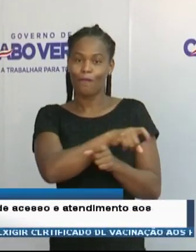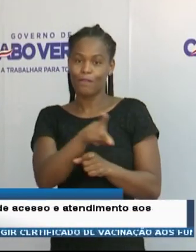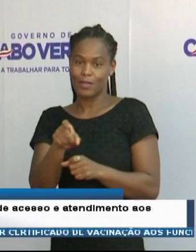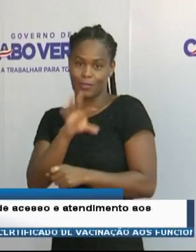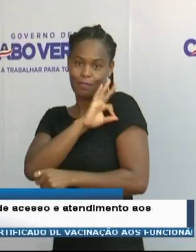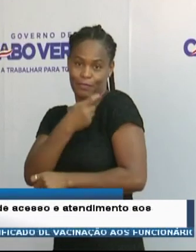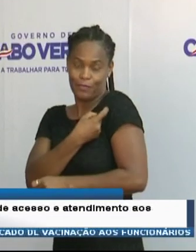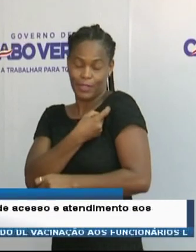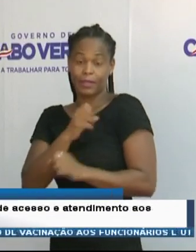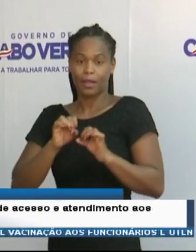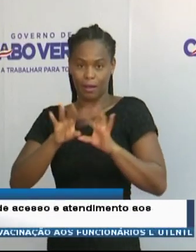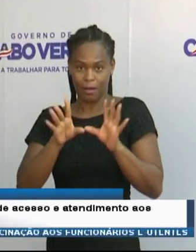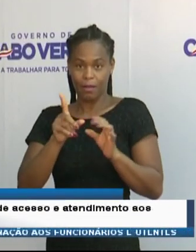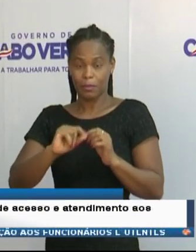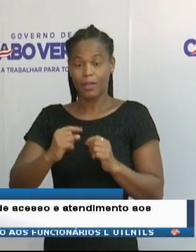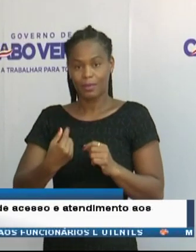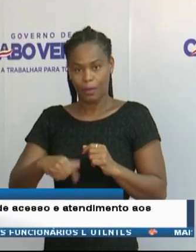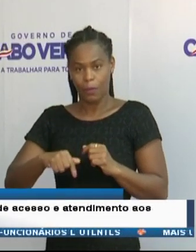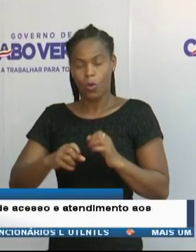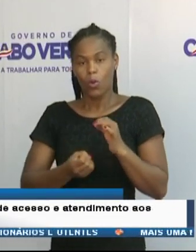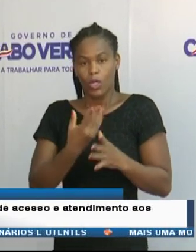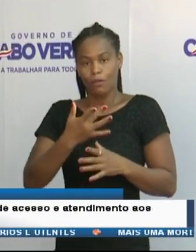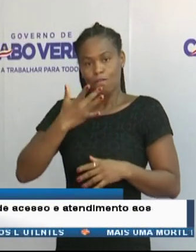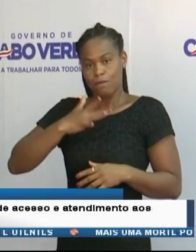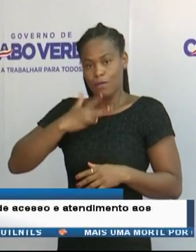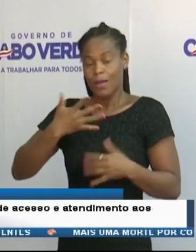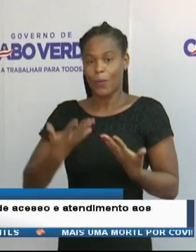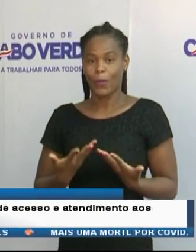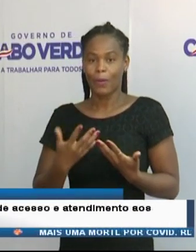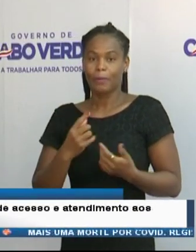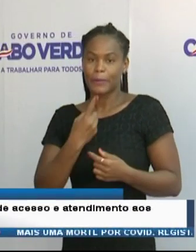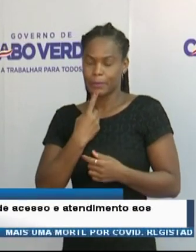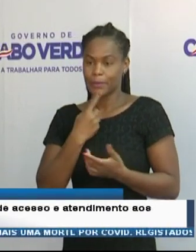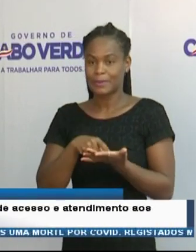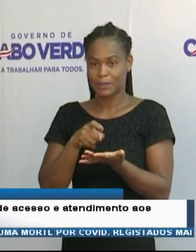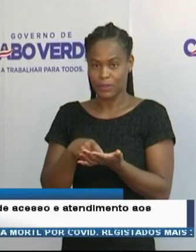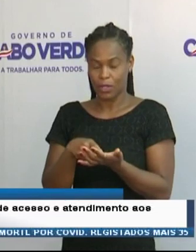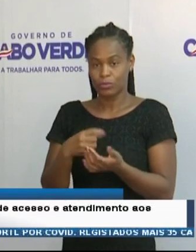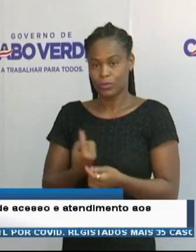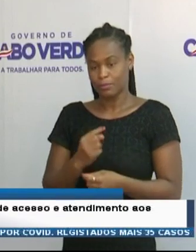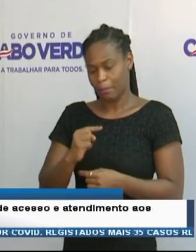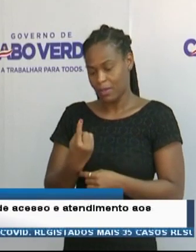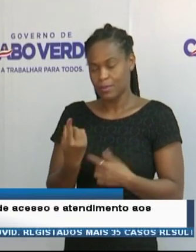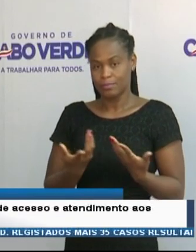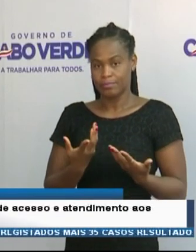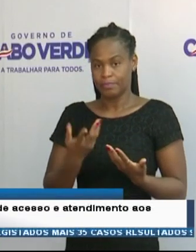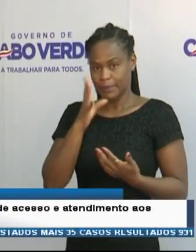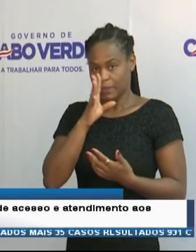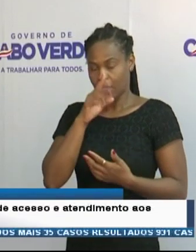obviamente tem a natureza provisória e entende-se como necessária para se